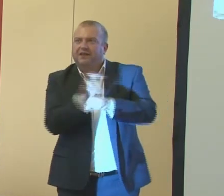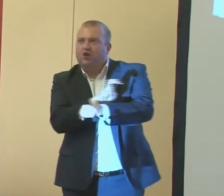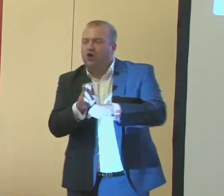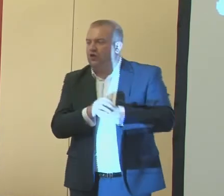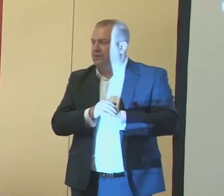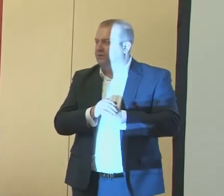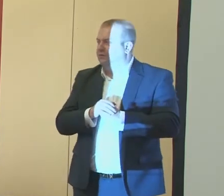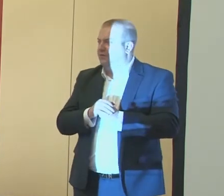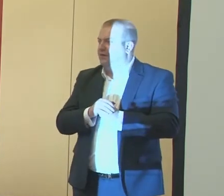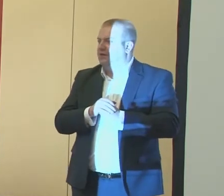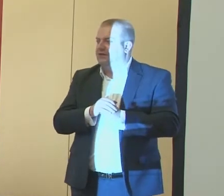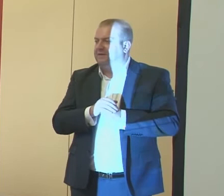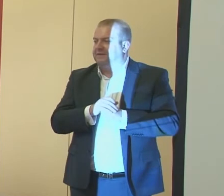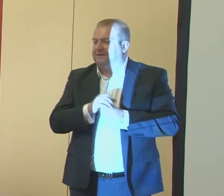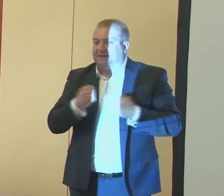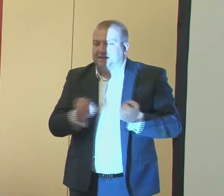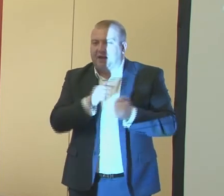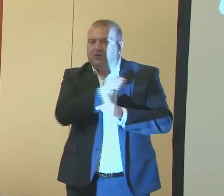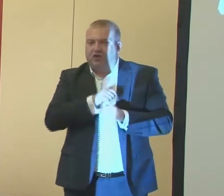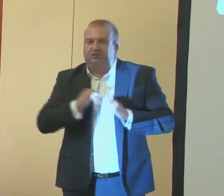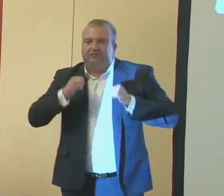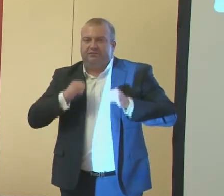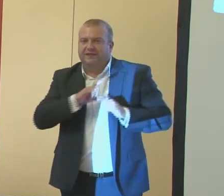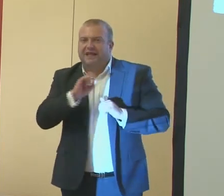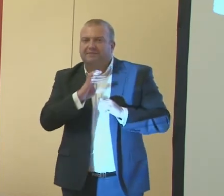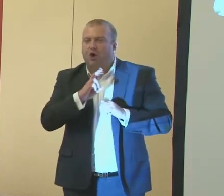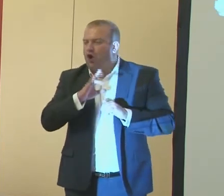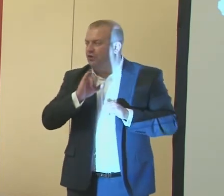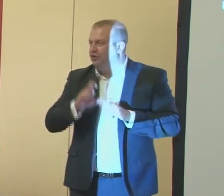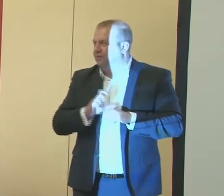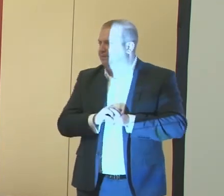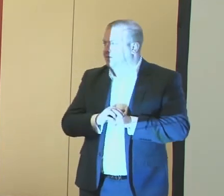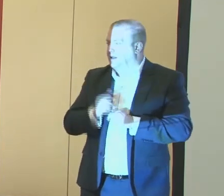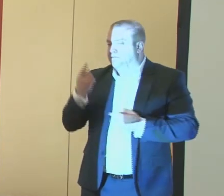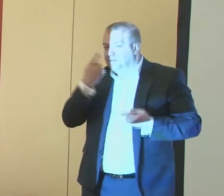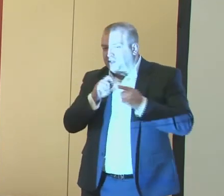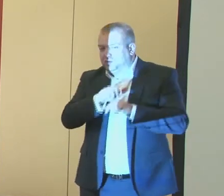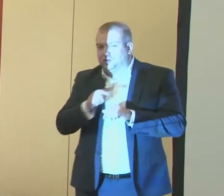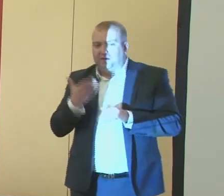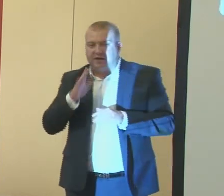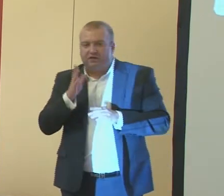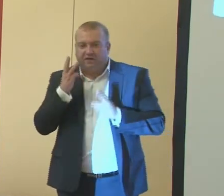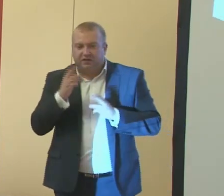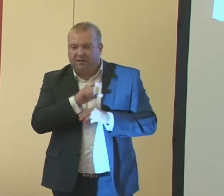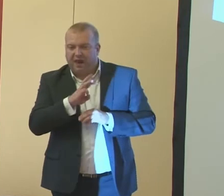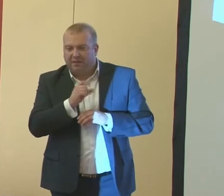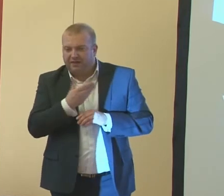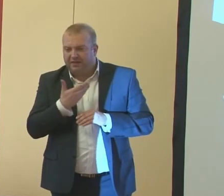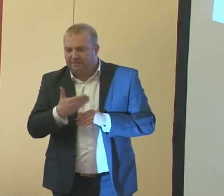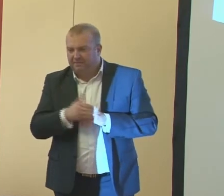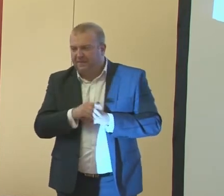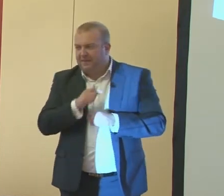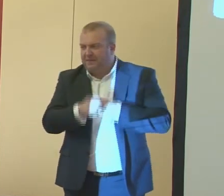staramy się zaspokoić. Myślę, że tutaj takim bardzo szczegółowym elementem jest